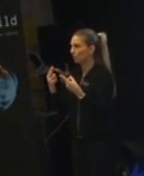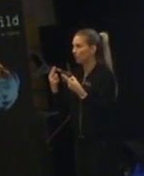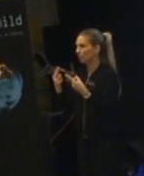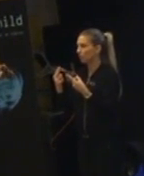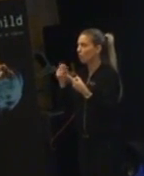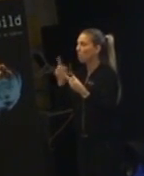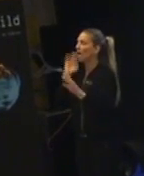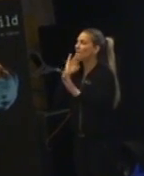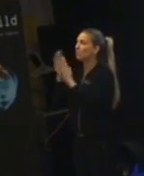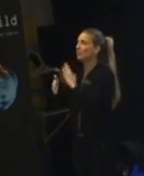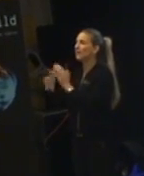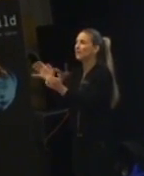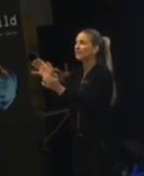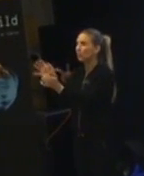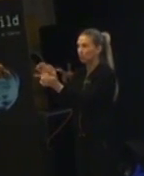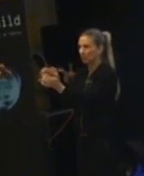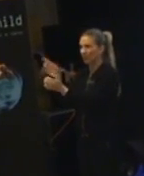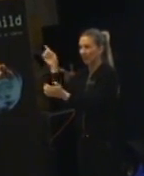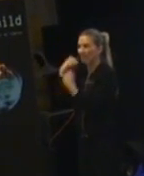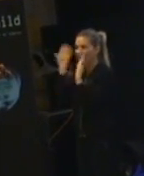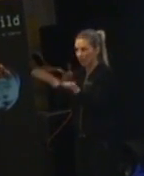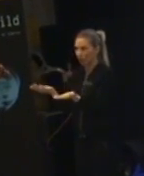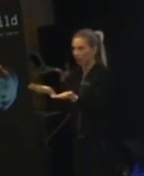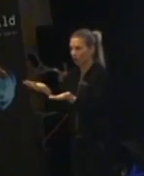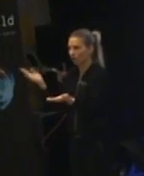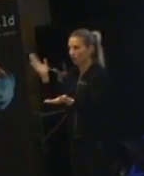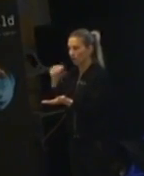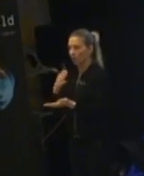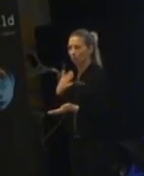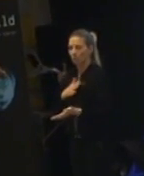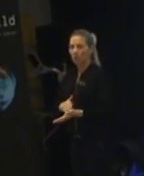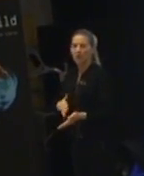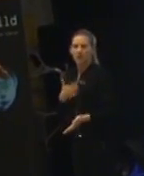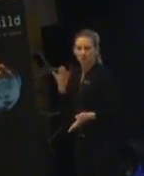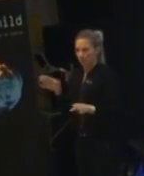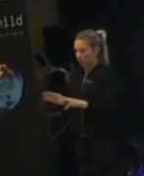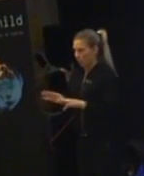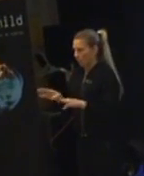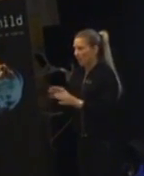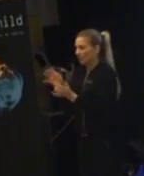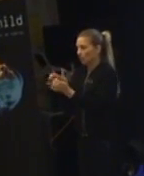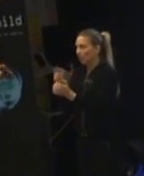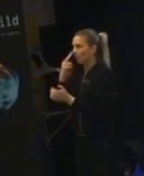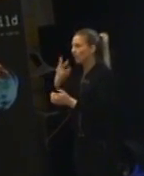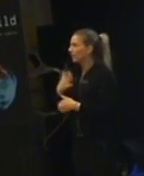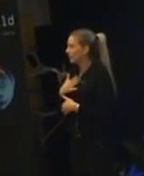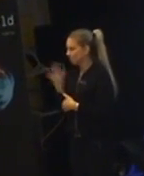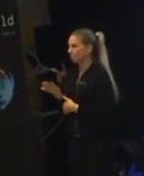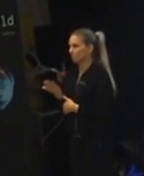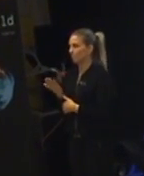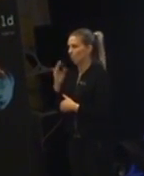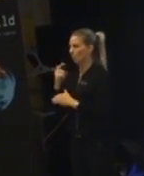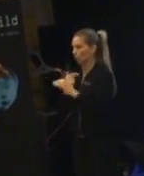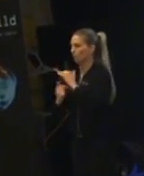Åker du förbi slussen då. Regelbundet varje dag. Då mår du fruktansvärt dåligt. Slussen luktar vidrigt när man åker tunnelbanan.